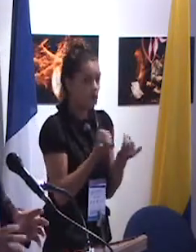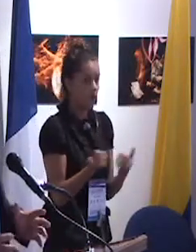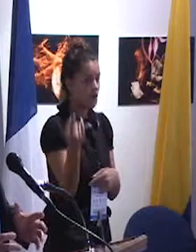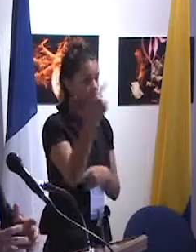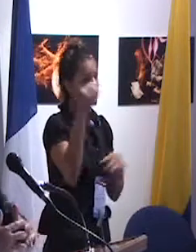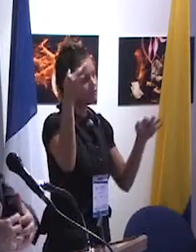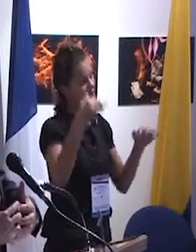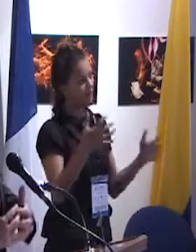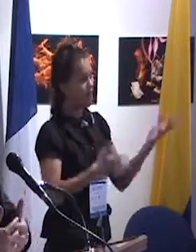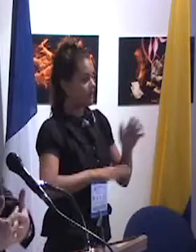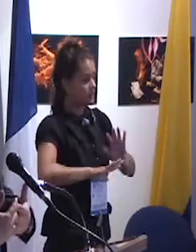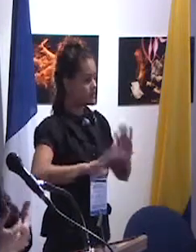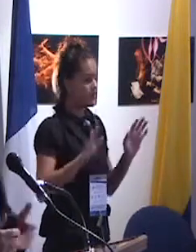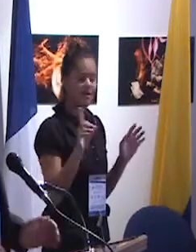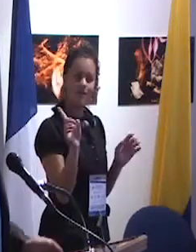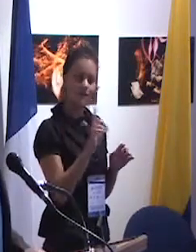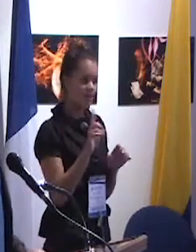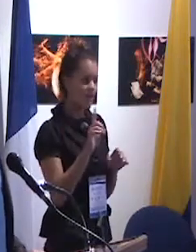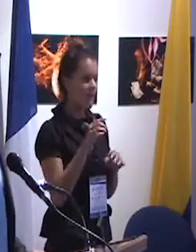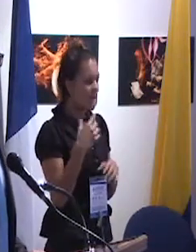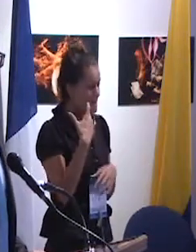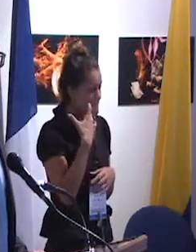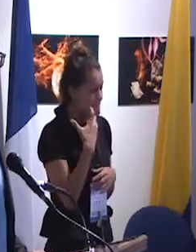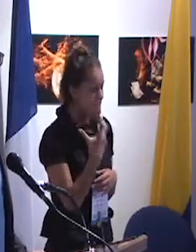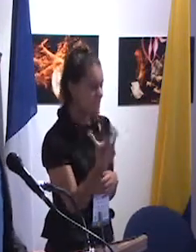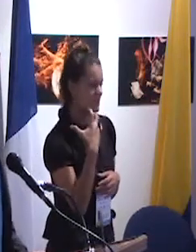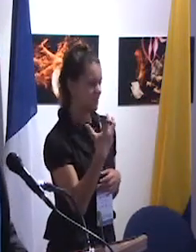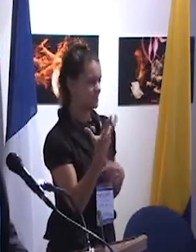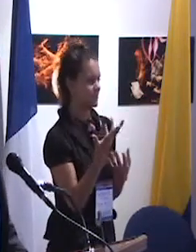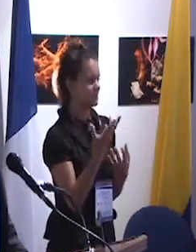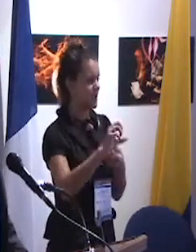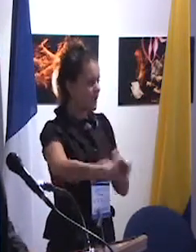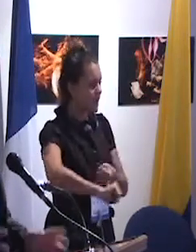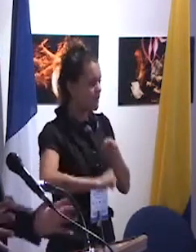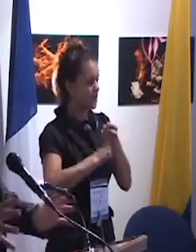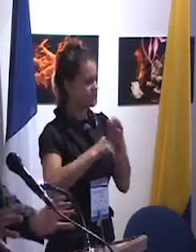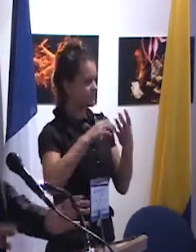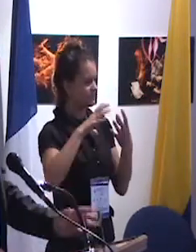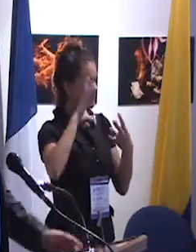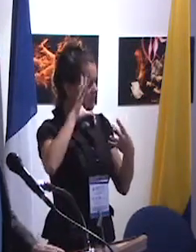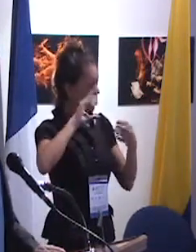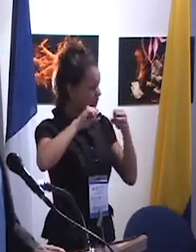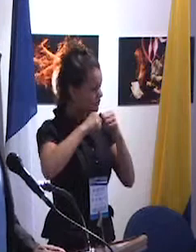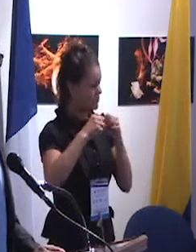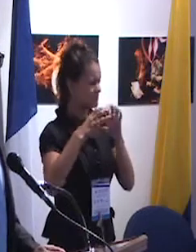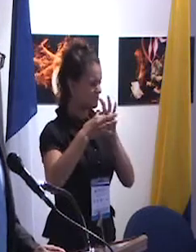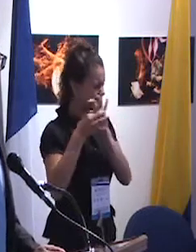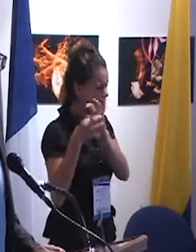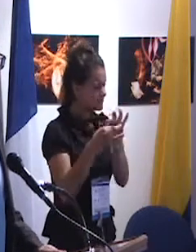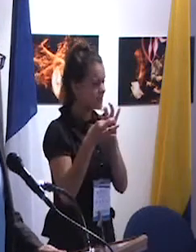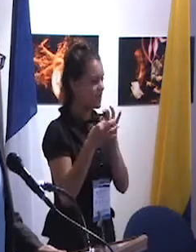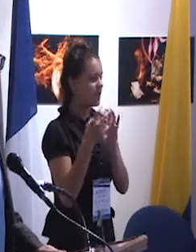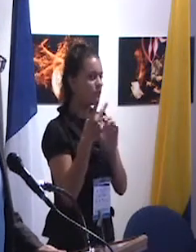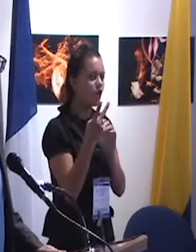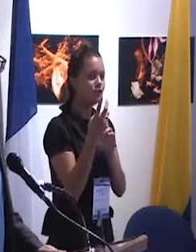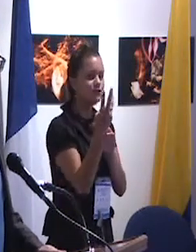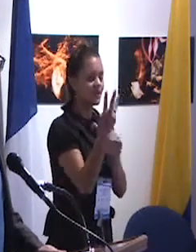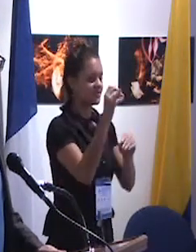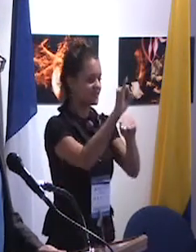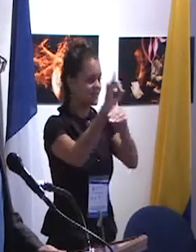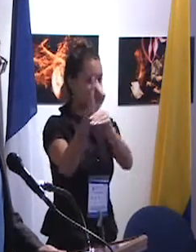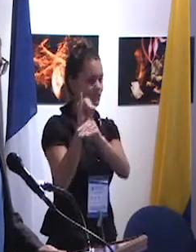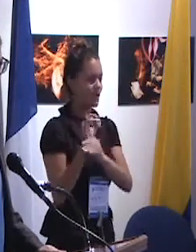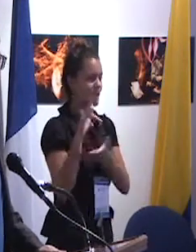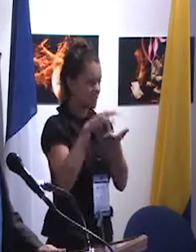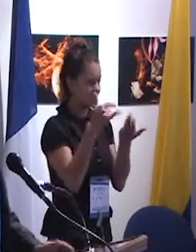estructura de una manera muy, muy fuerte la cooperación entre las dos o tres instituciones que participan a